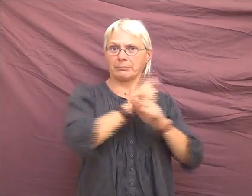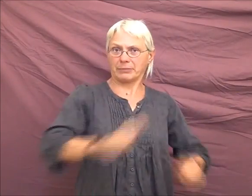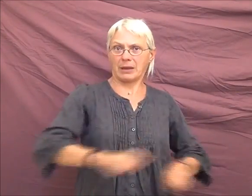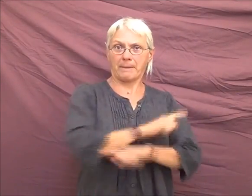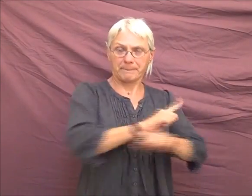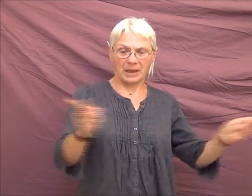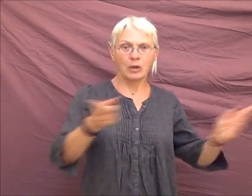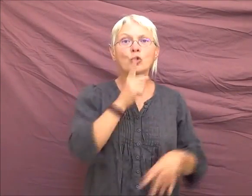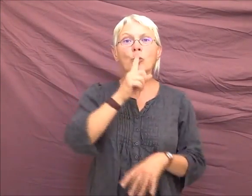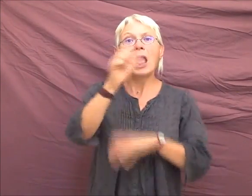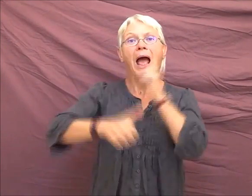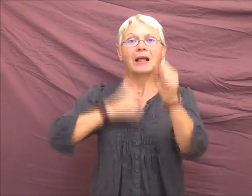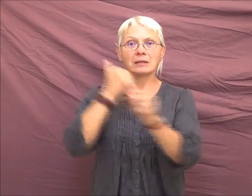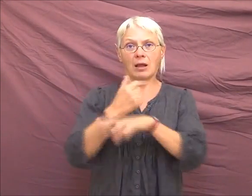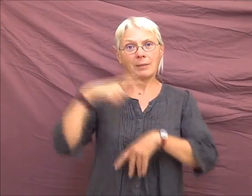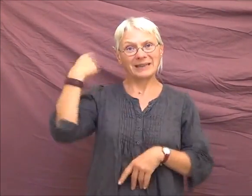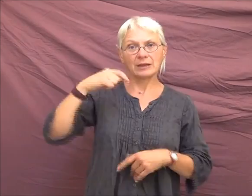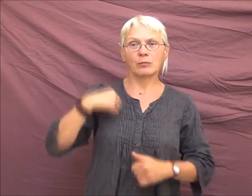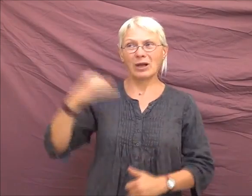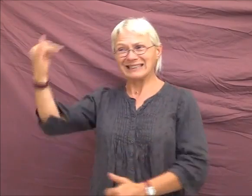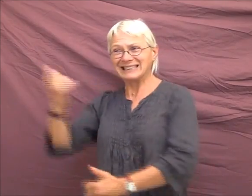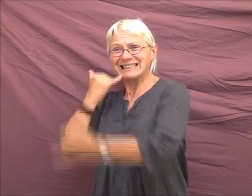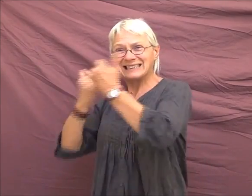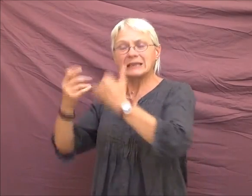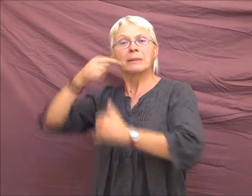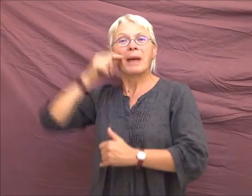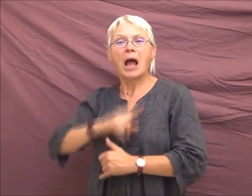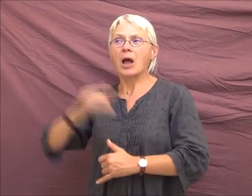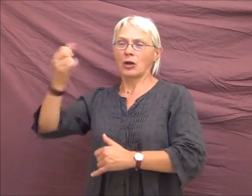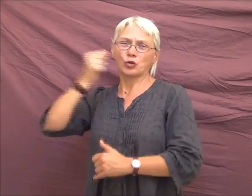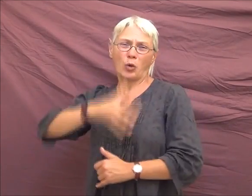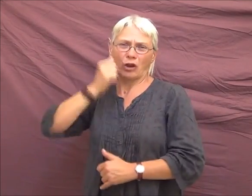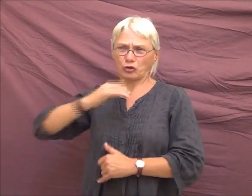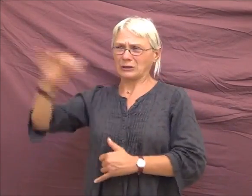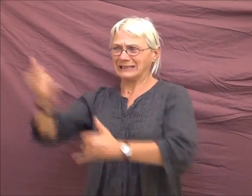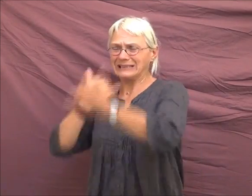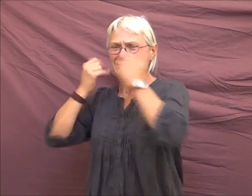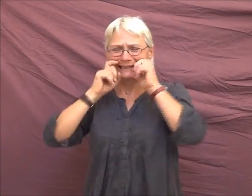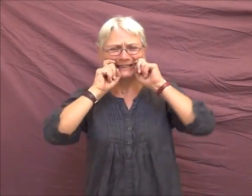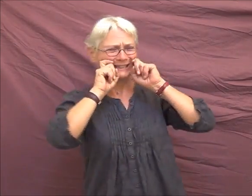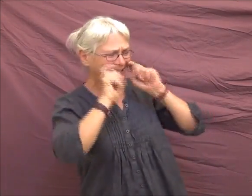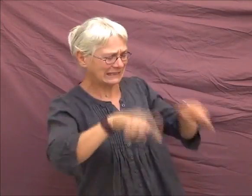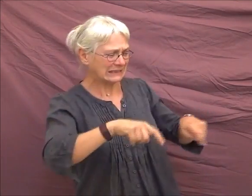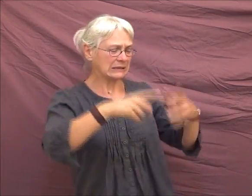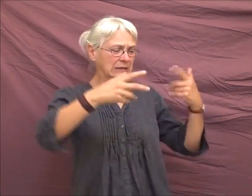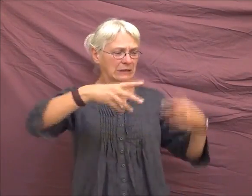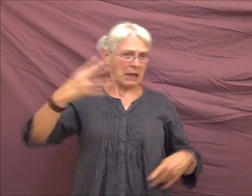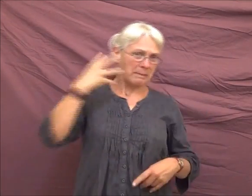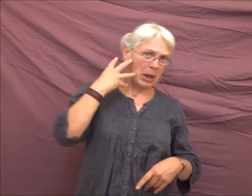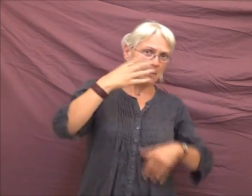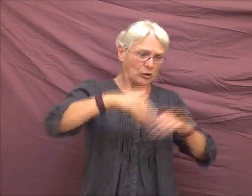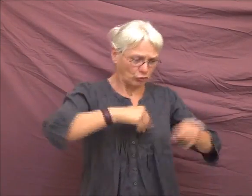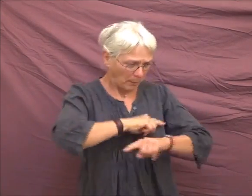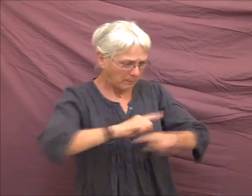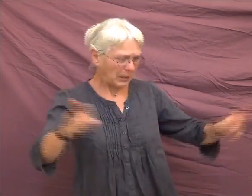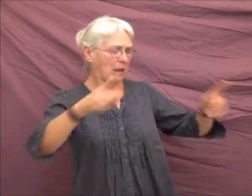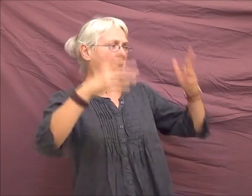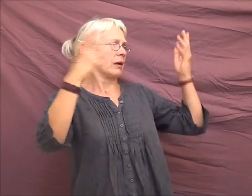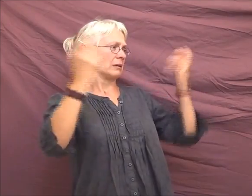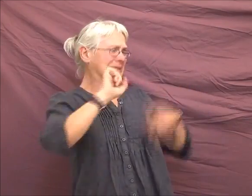siècle. Moi, ça fait un an que je suis présidente, ça fait un an que je reçois des appels de parents quotidiennement, en larmes, parce que l'implant ne marche pas, parce qu'ils